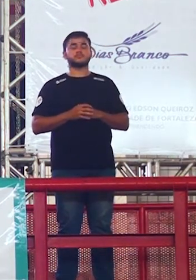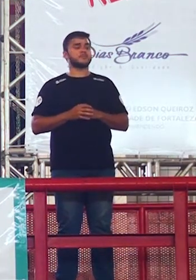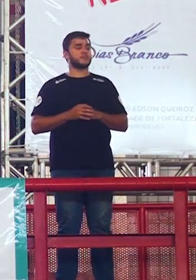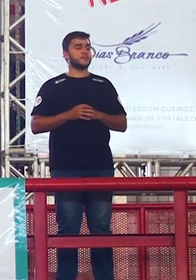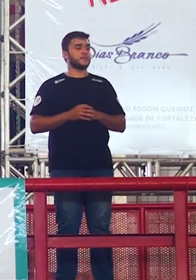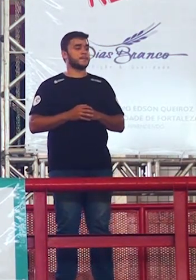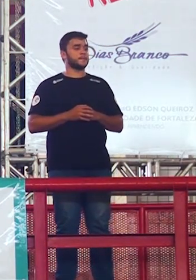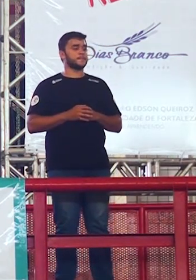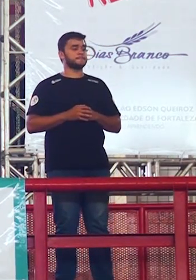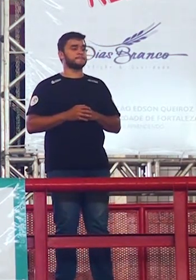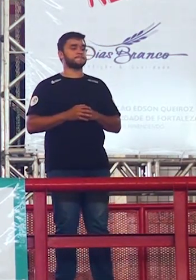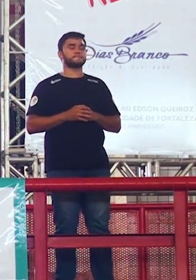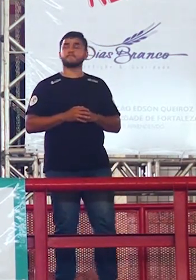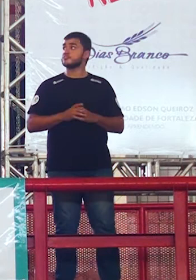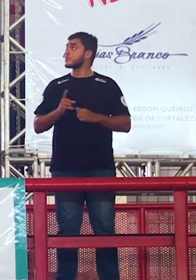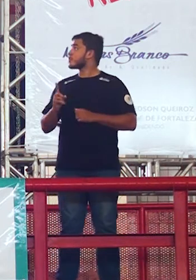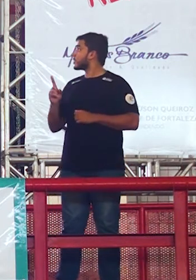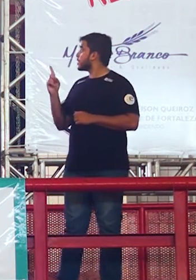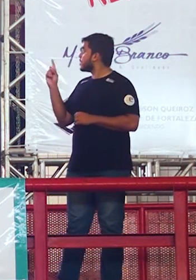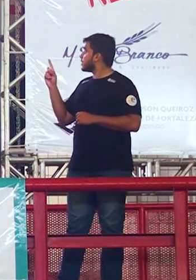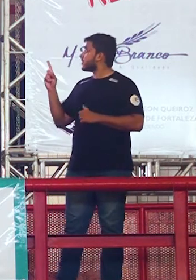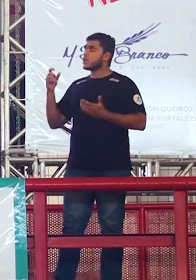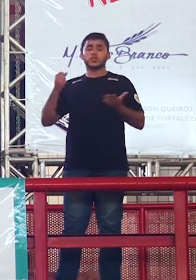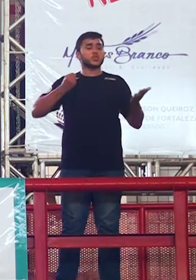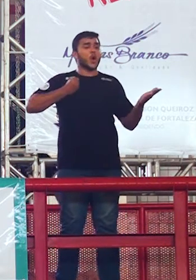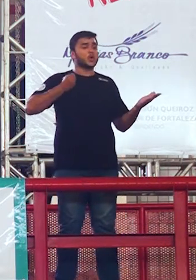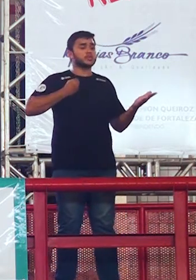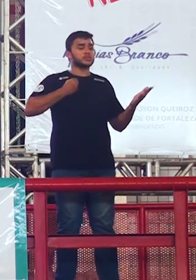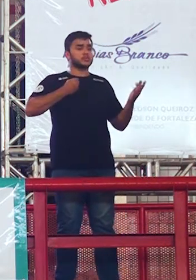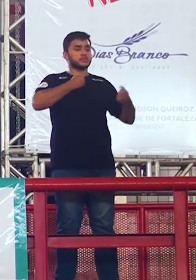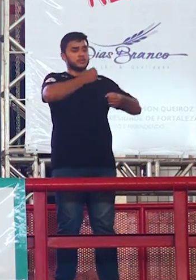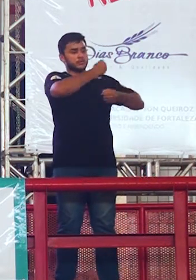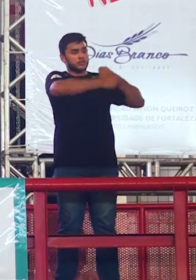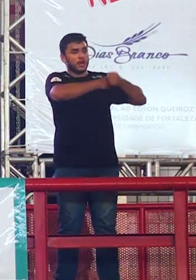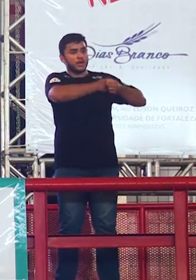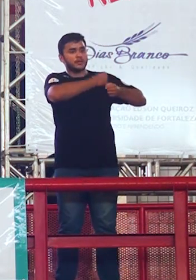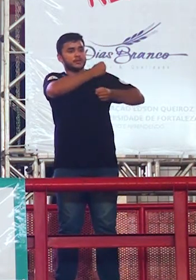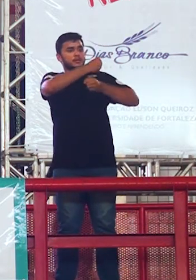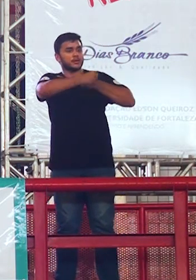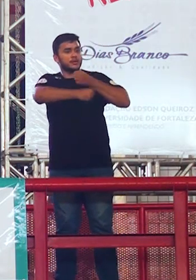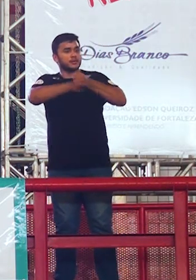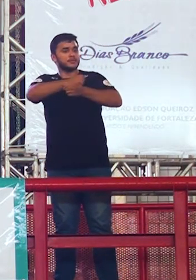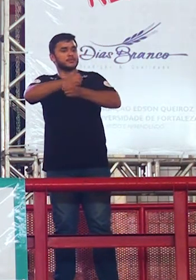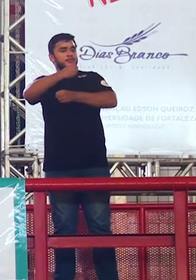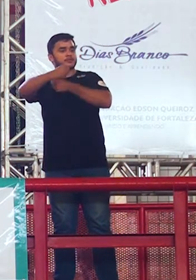porque está reduzindo a quantidade de notas mil professor Dionísio